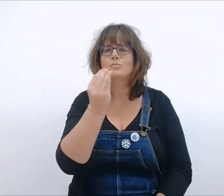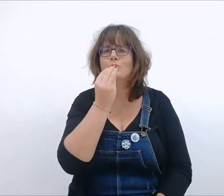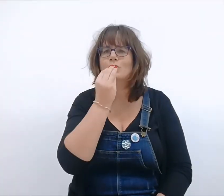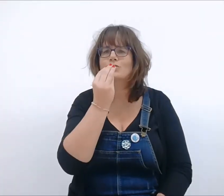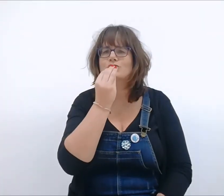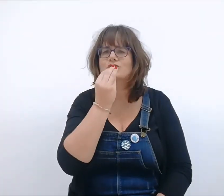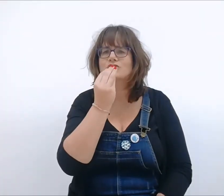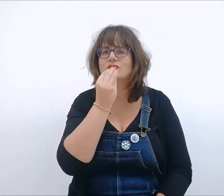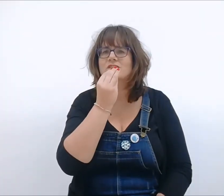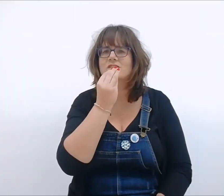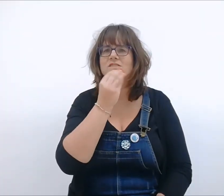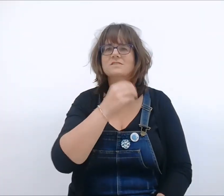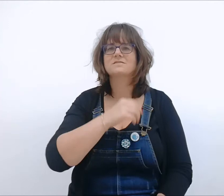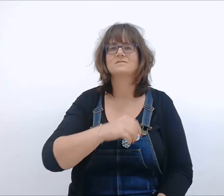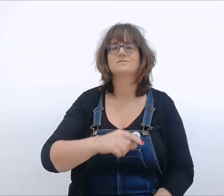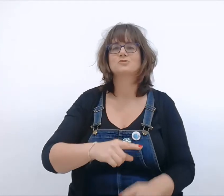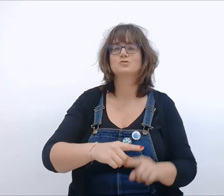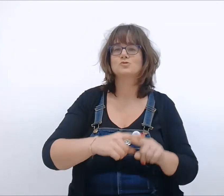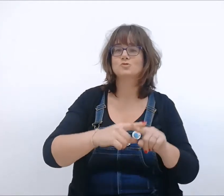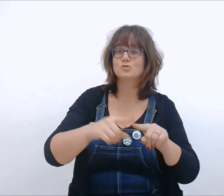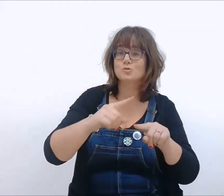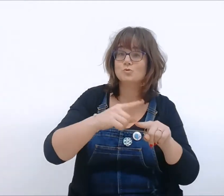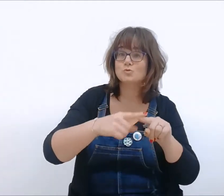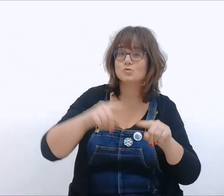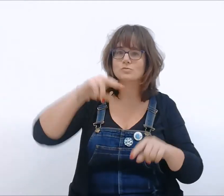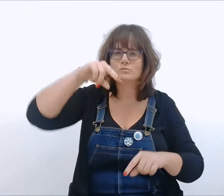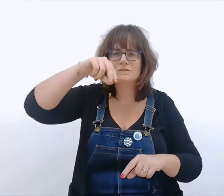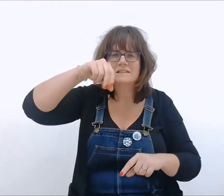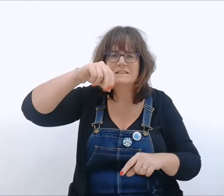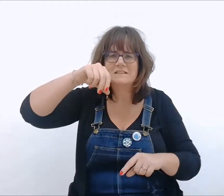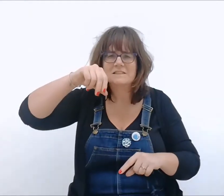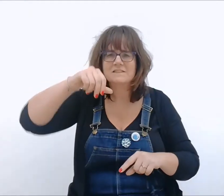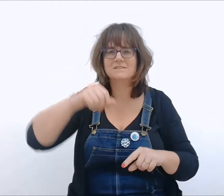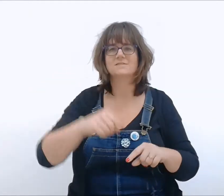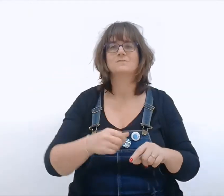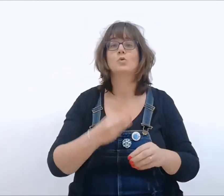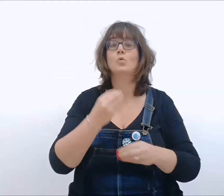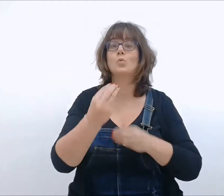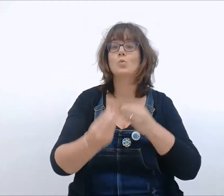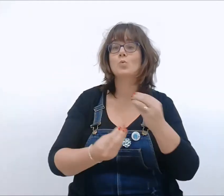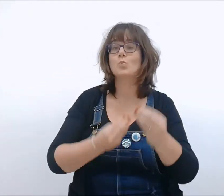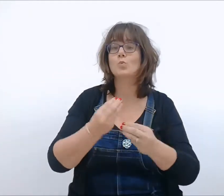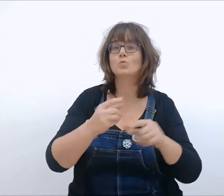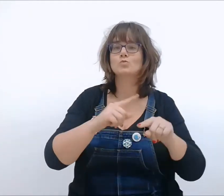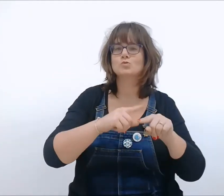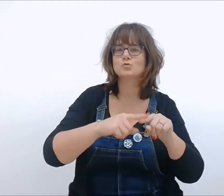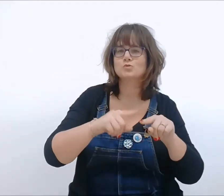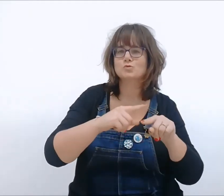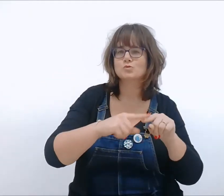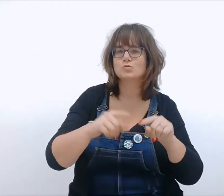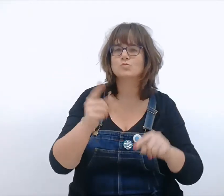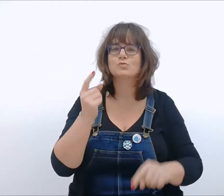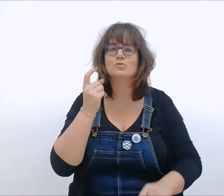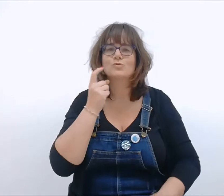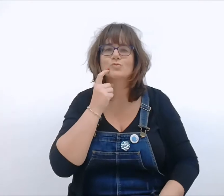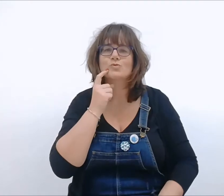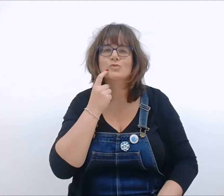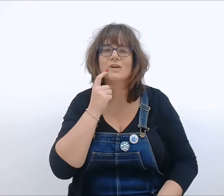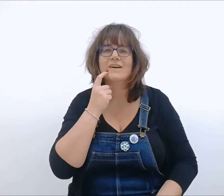ce qui est salé, ce qui est sucré.